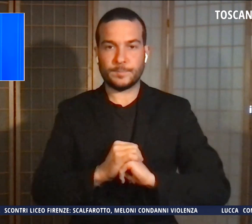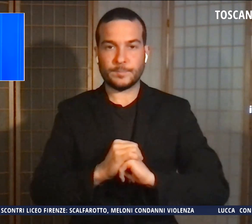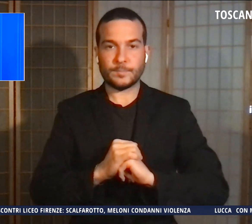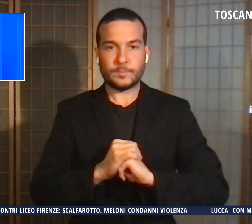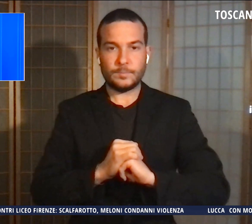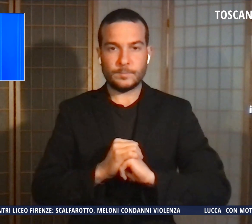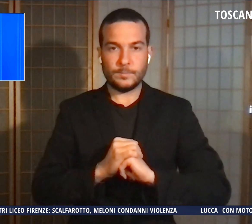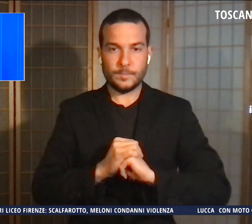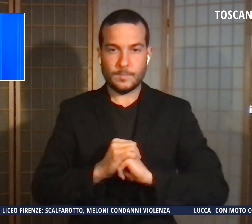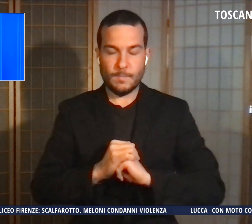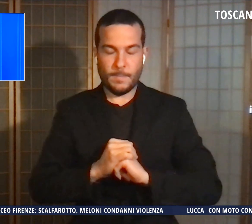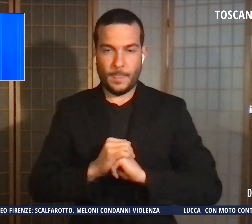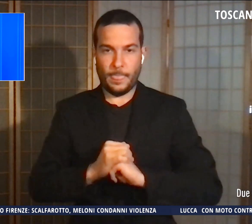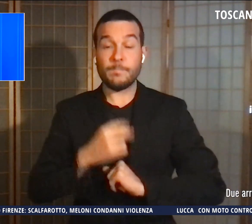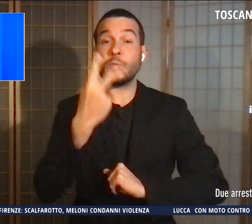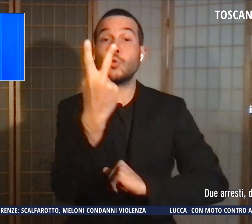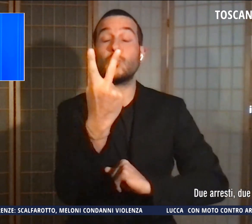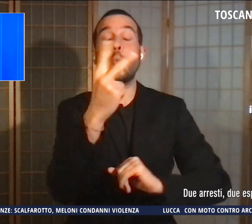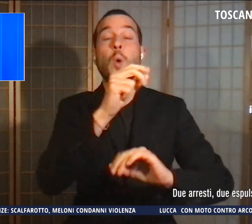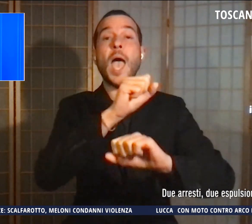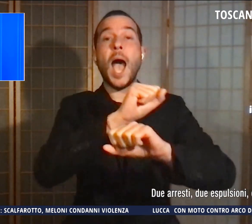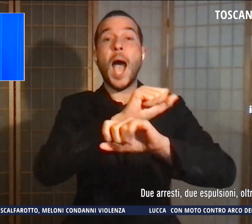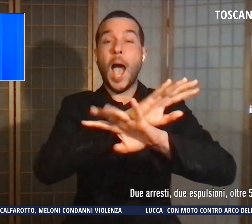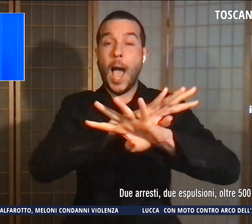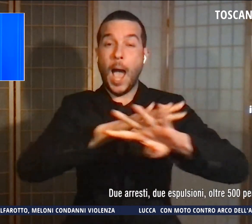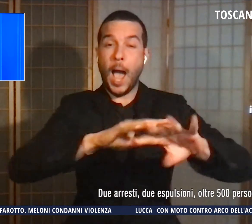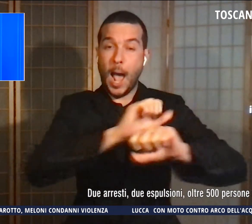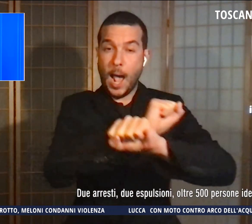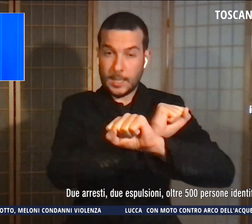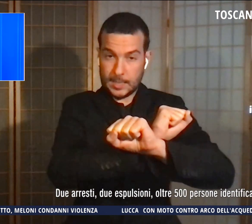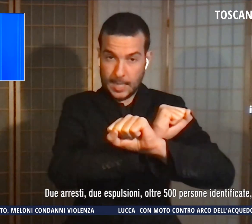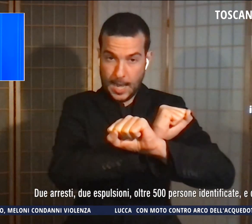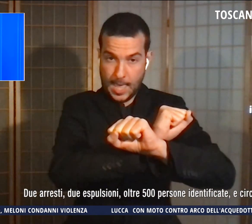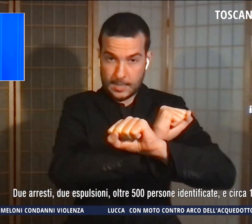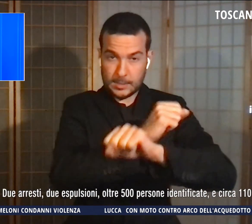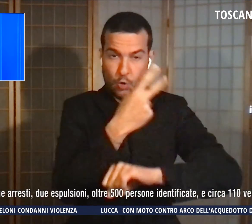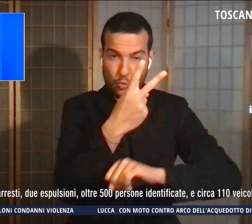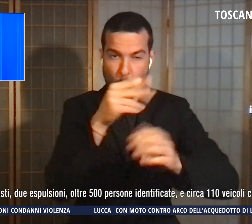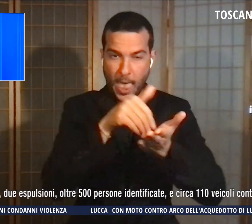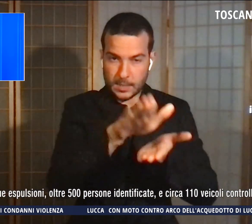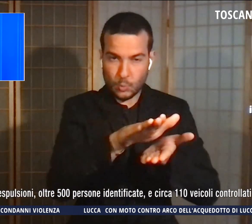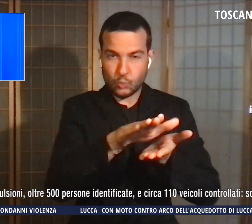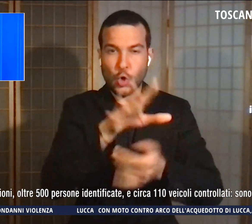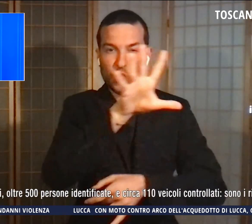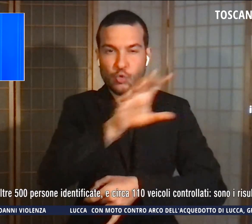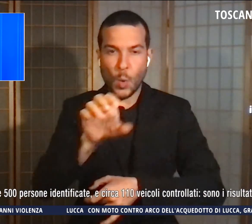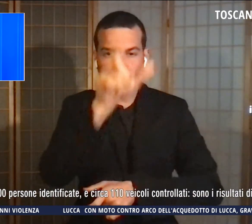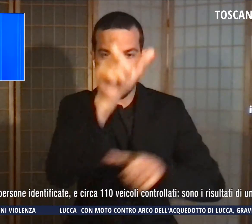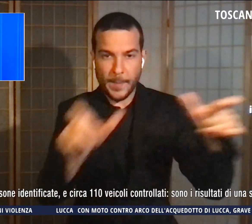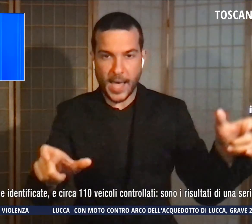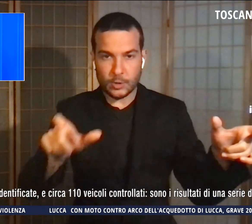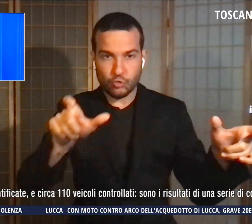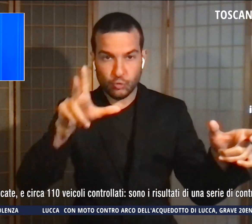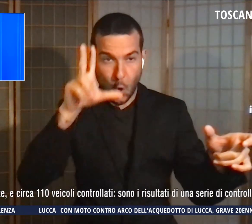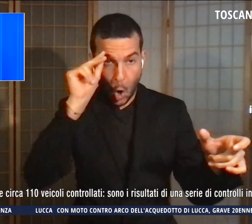Due arresti, due espulsioni, oltre 500 persone identificate e circa 110